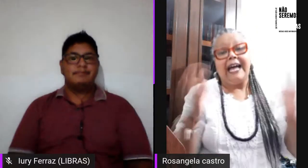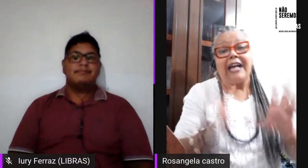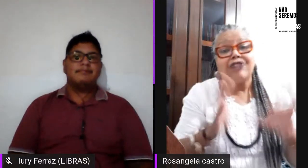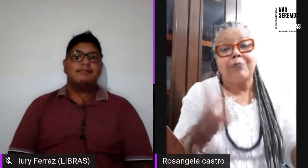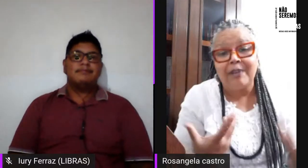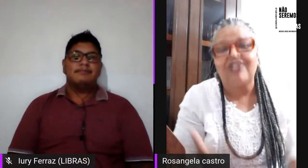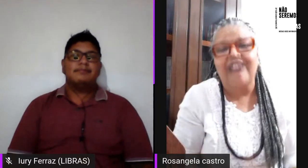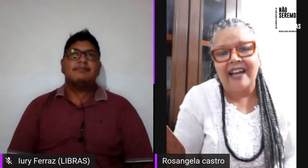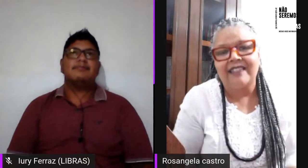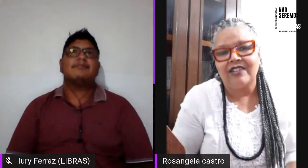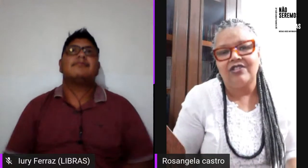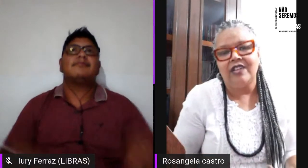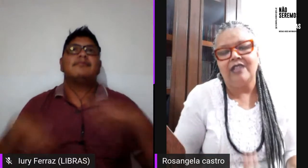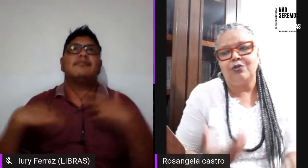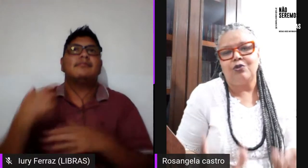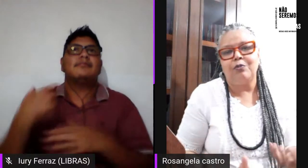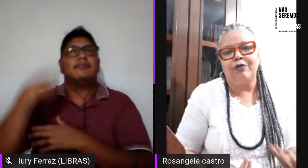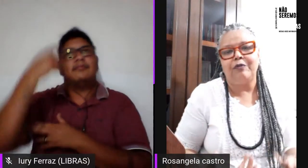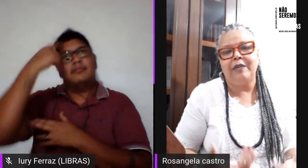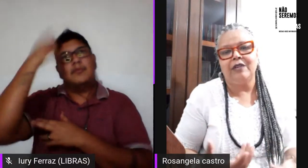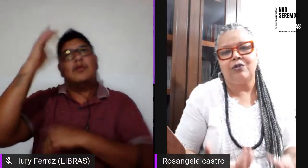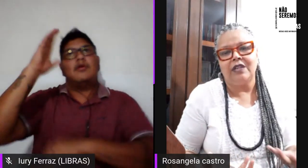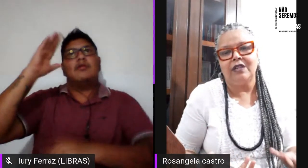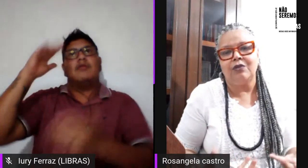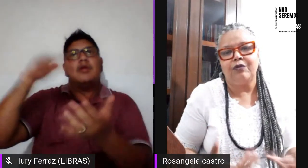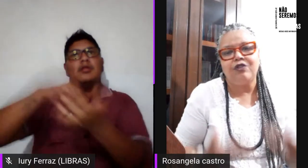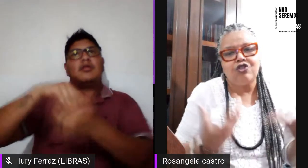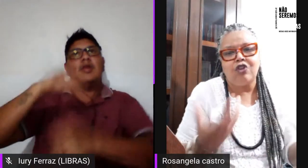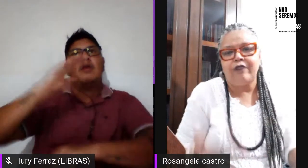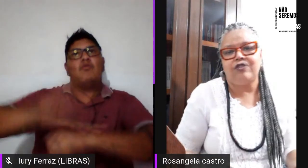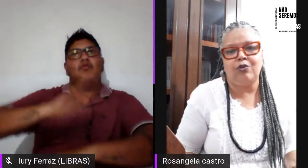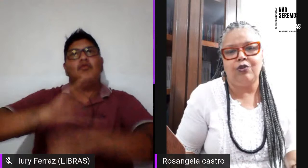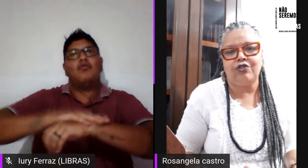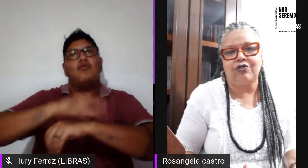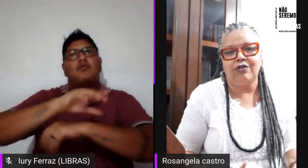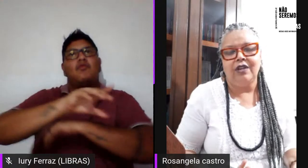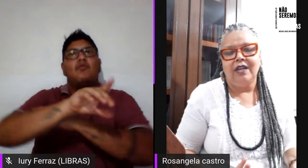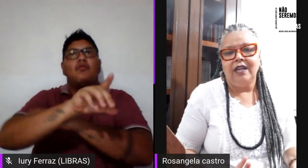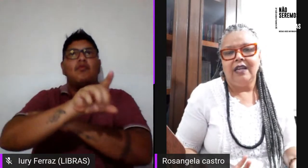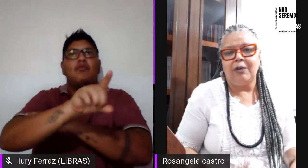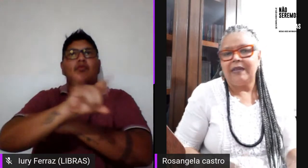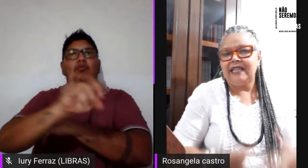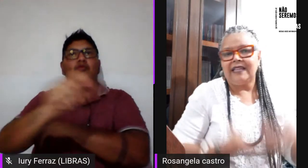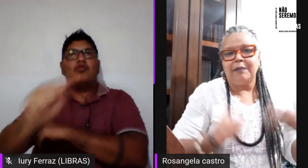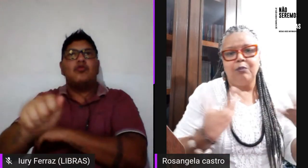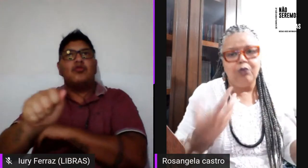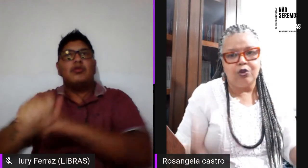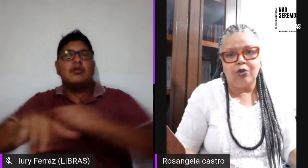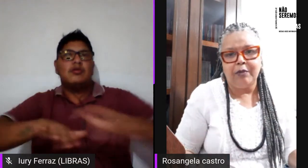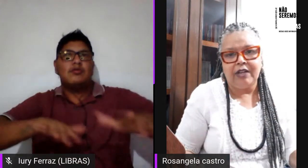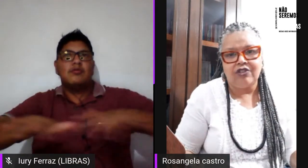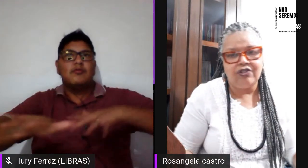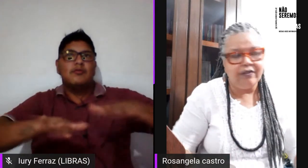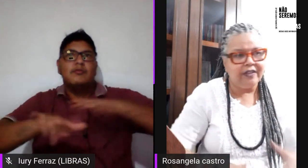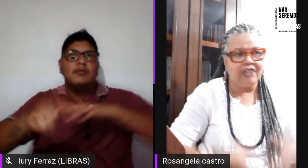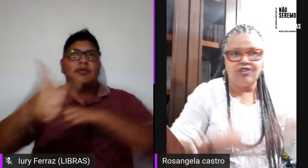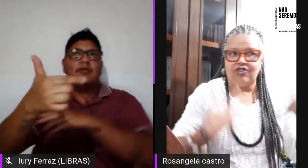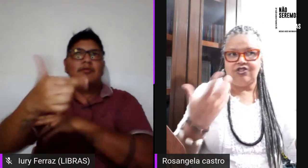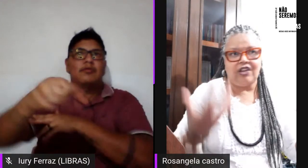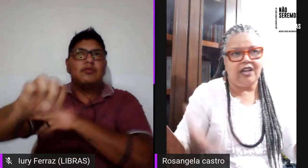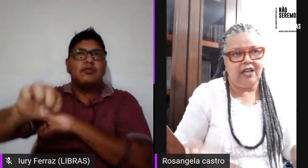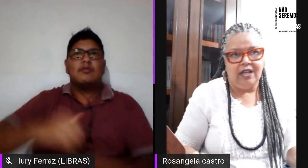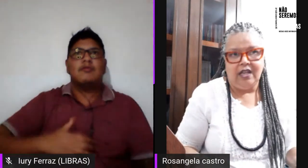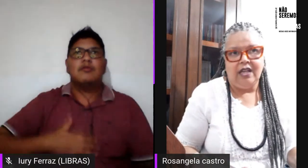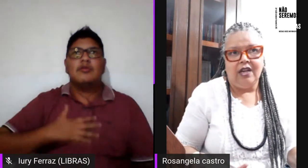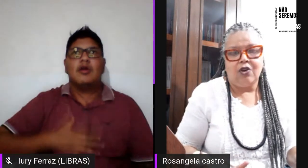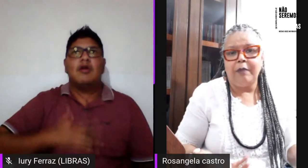as próprias datas né do movimento né o 29 de agosto que é uma data muito comemorativa e que a